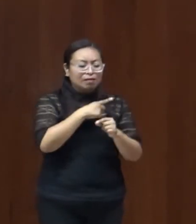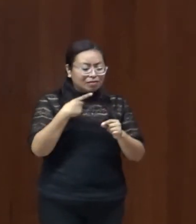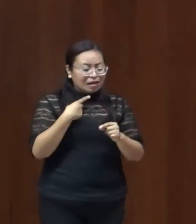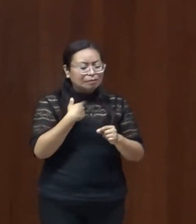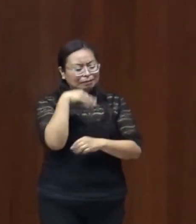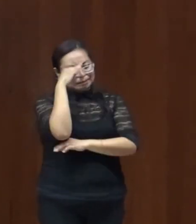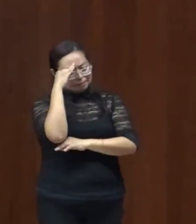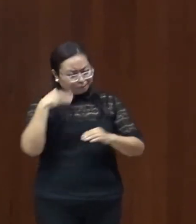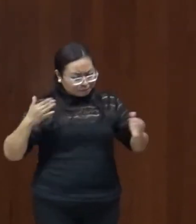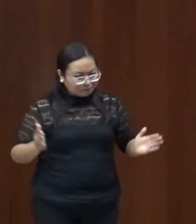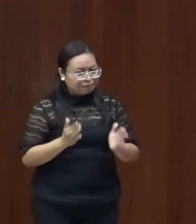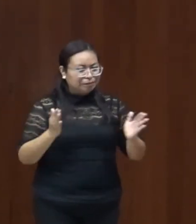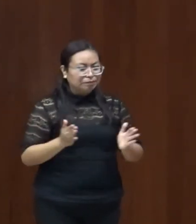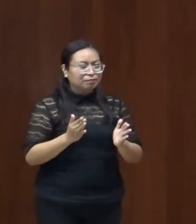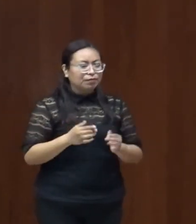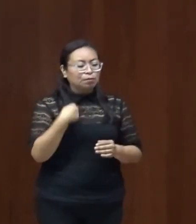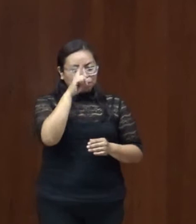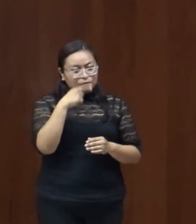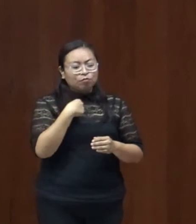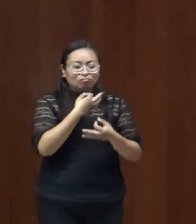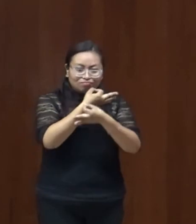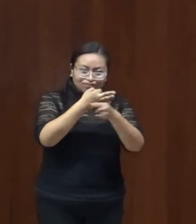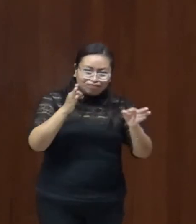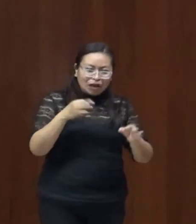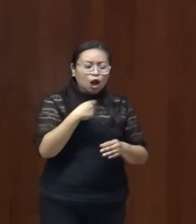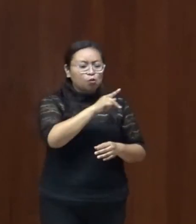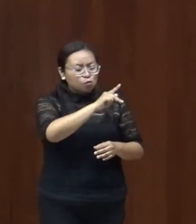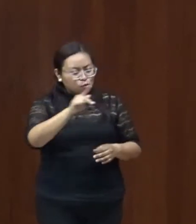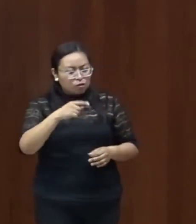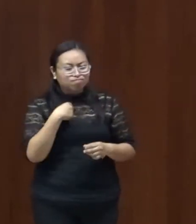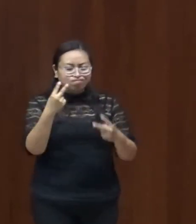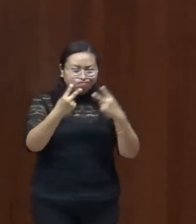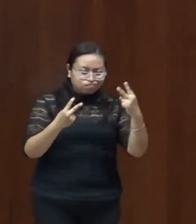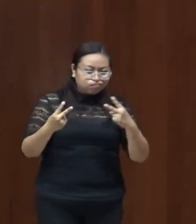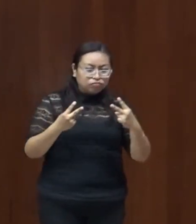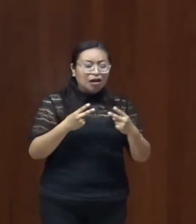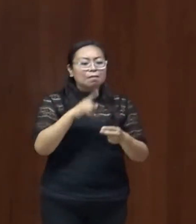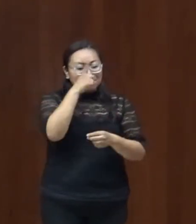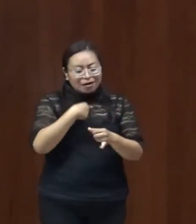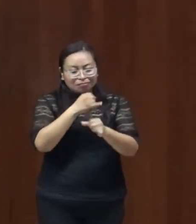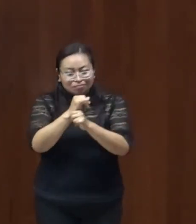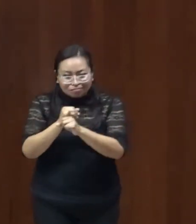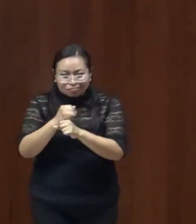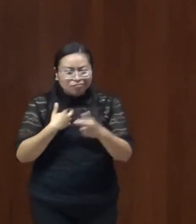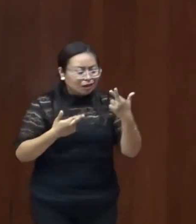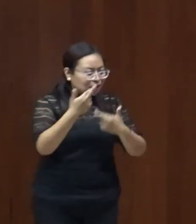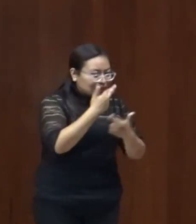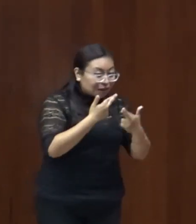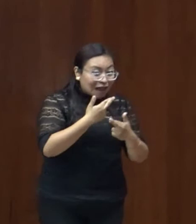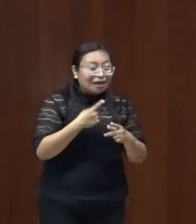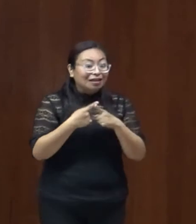hace público este evento que surge a través de la investigación que ha